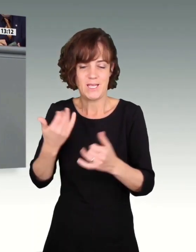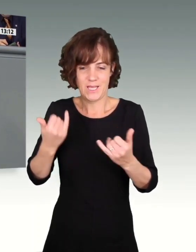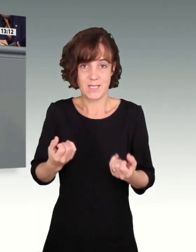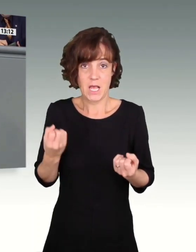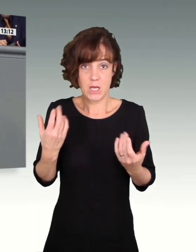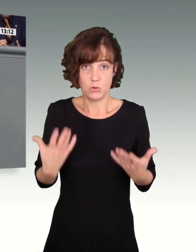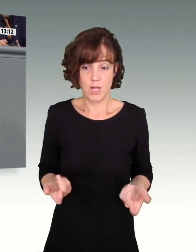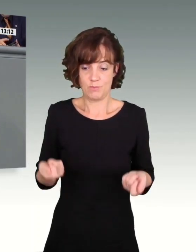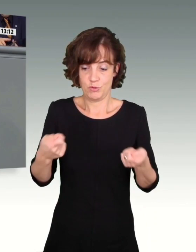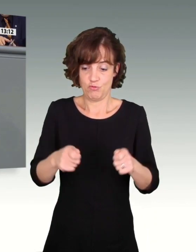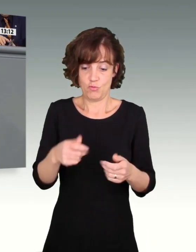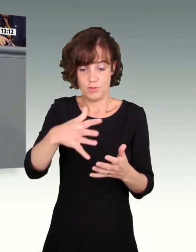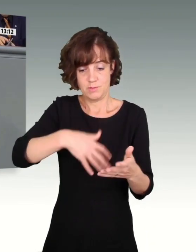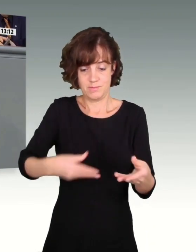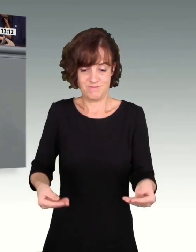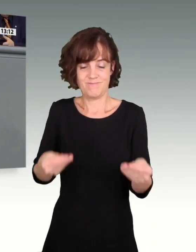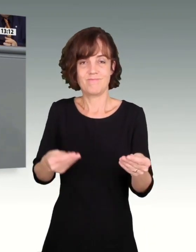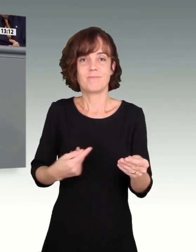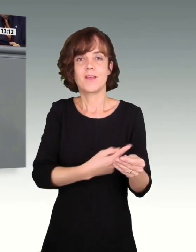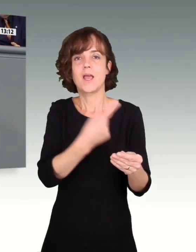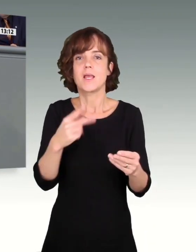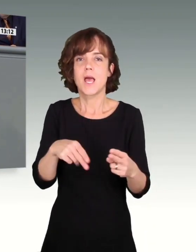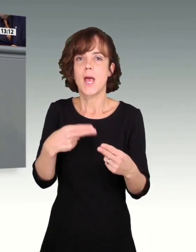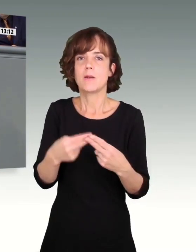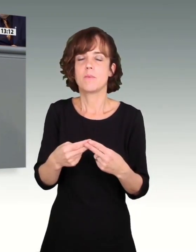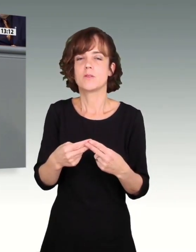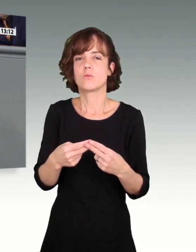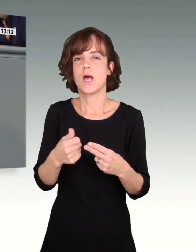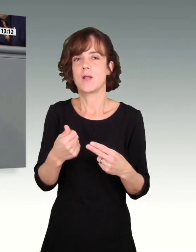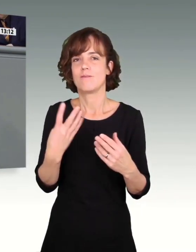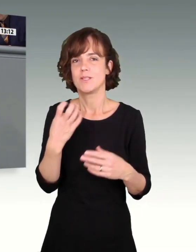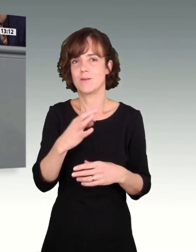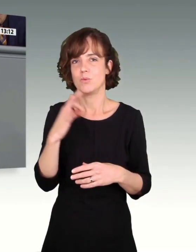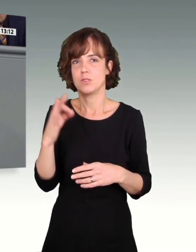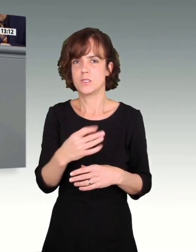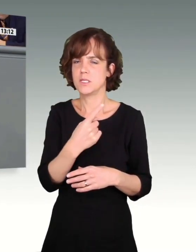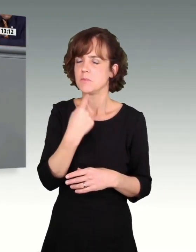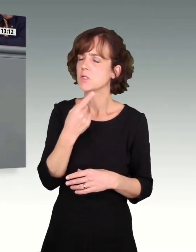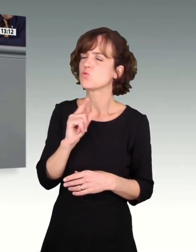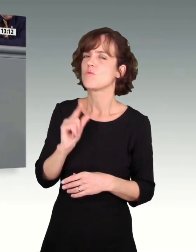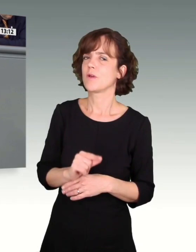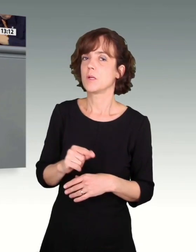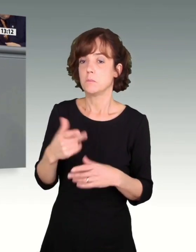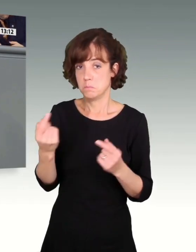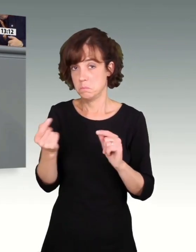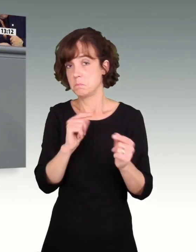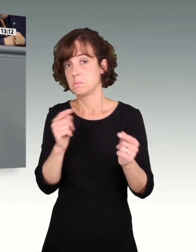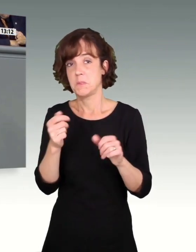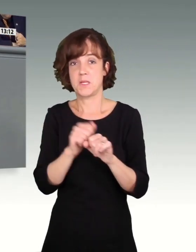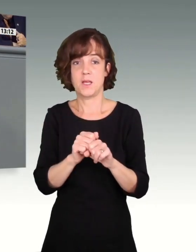derzeitigen Beschlusslage hat man eine jährliche Anpassung um 41 Prozent. Cent ist Ihnen zu wenig. Das ist Diskussionsfrage.